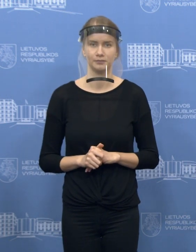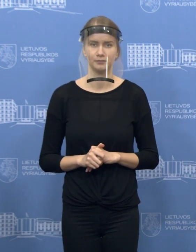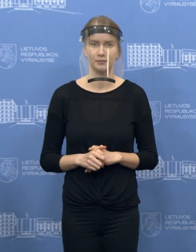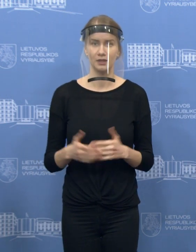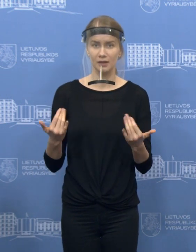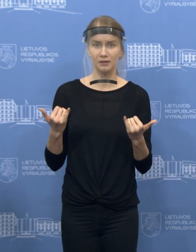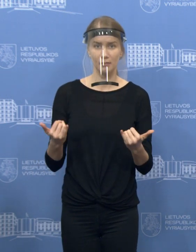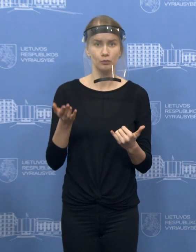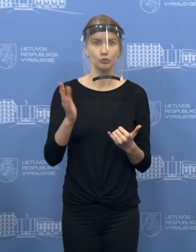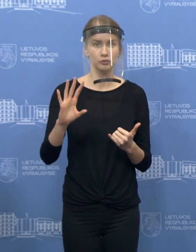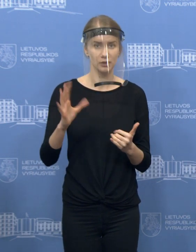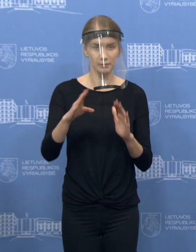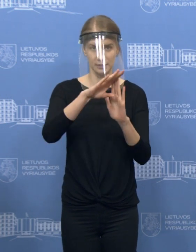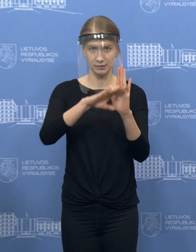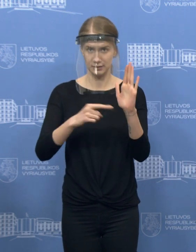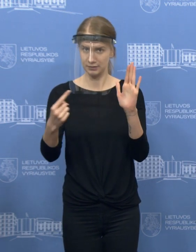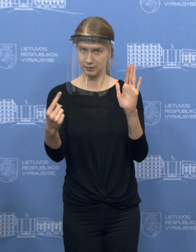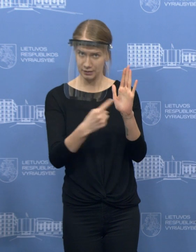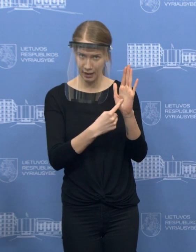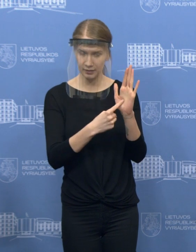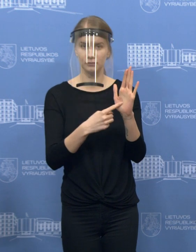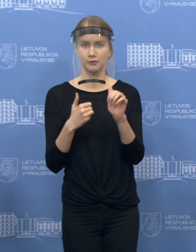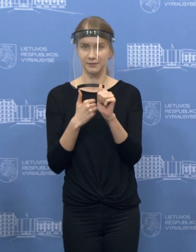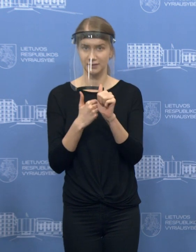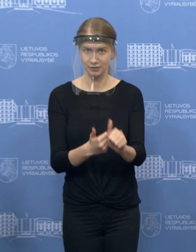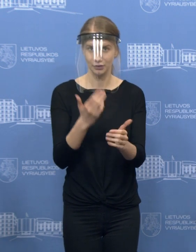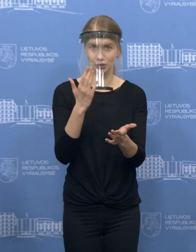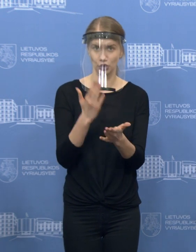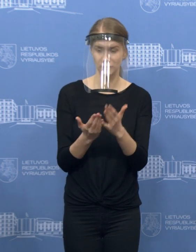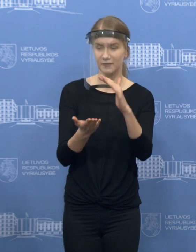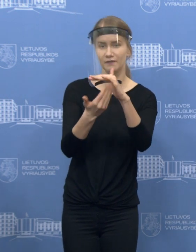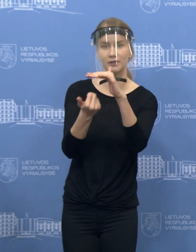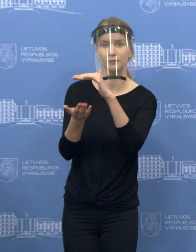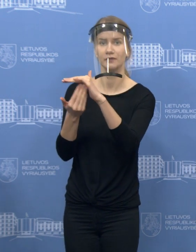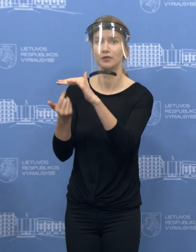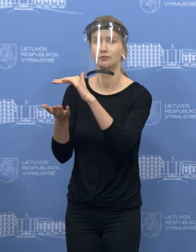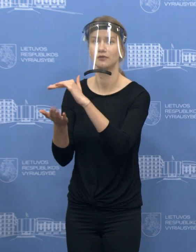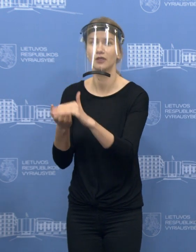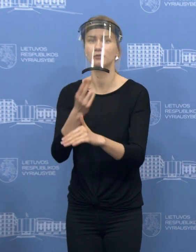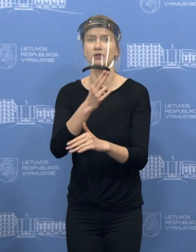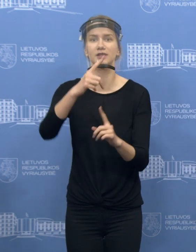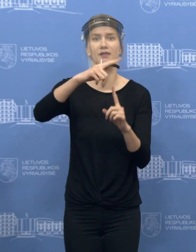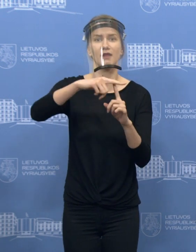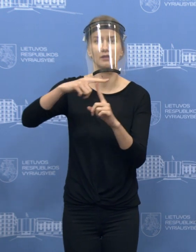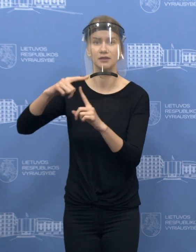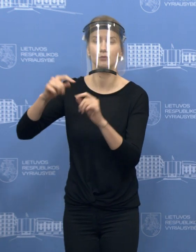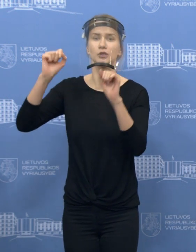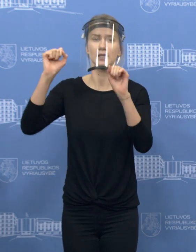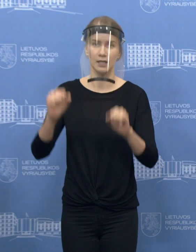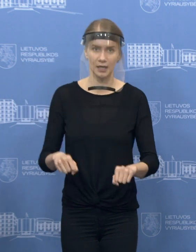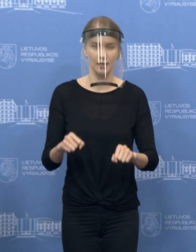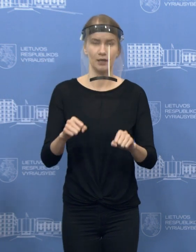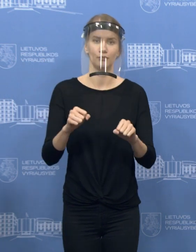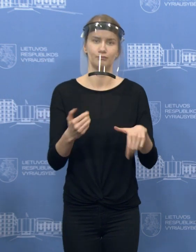Tai ir dabar pagal galiojančios įstatymus mes telkiame pajagas, kad jie įvyktų akcija, kaip